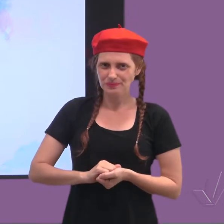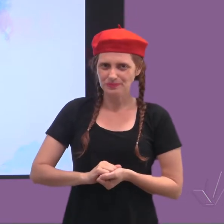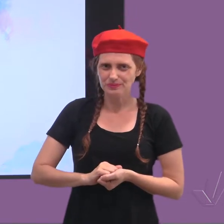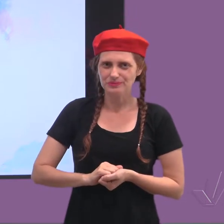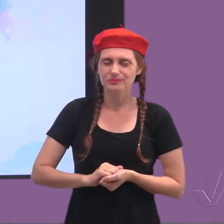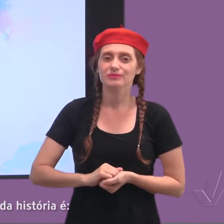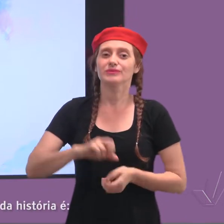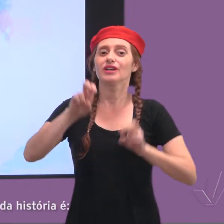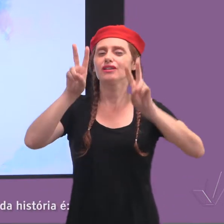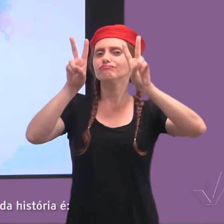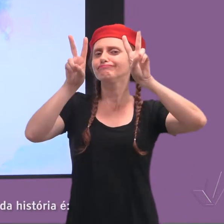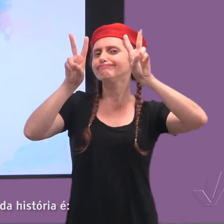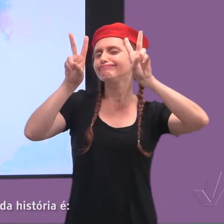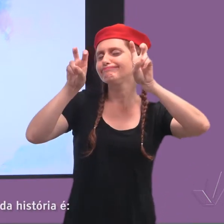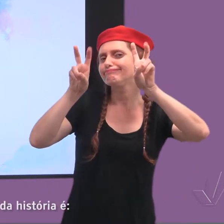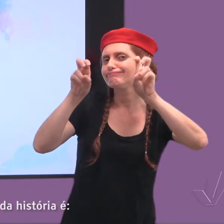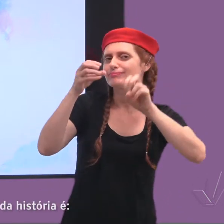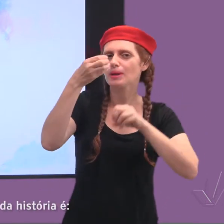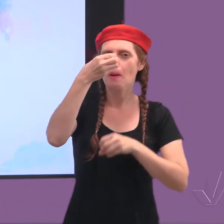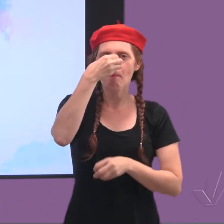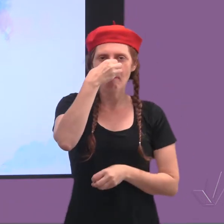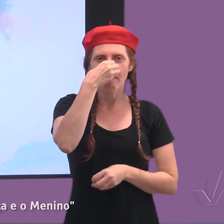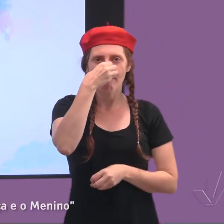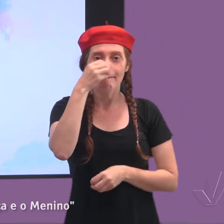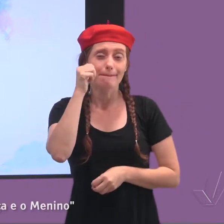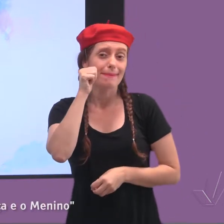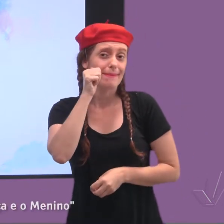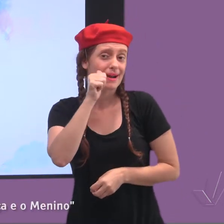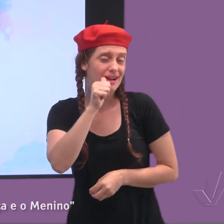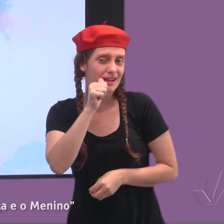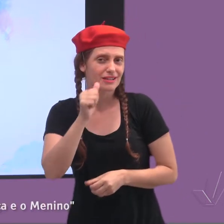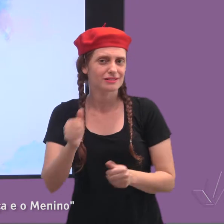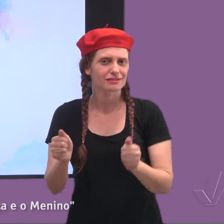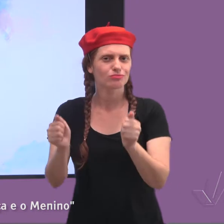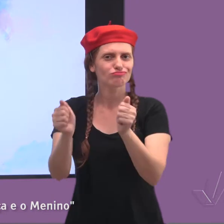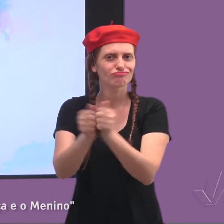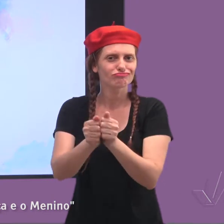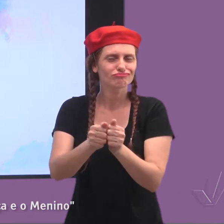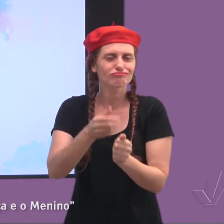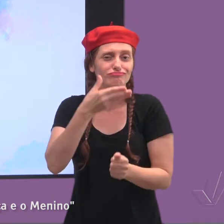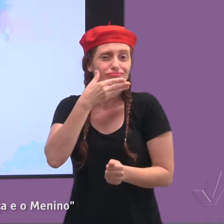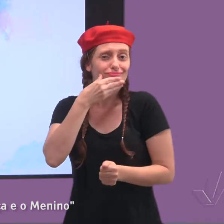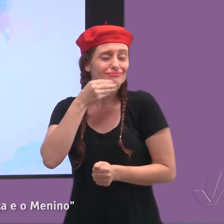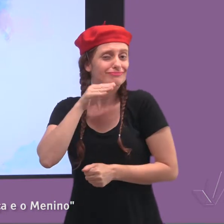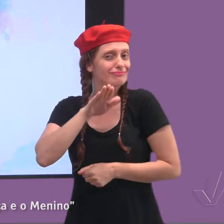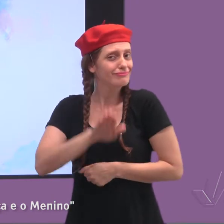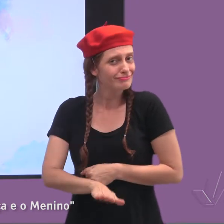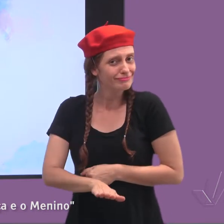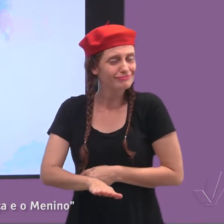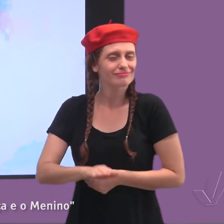O nome da história é A Palhaça e o Menino.